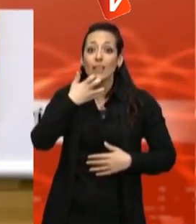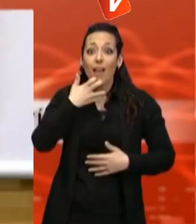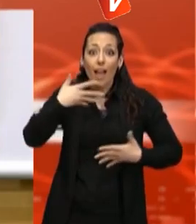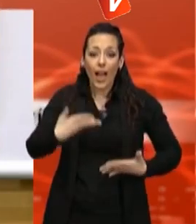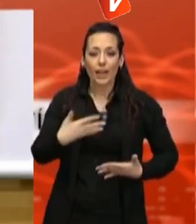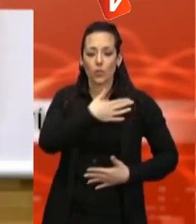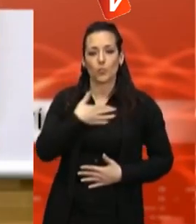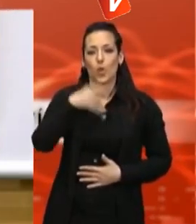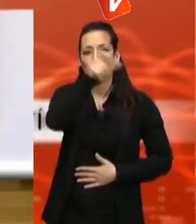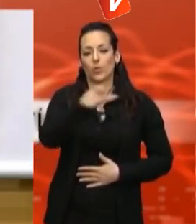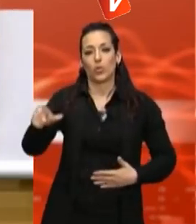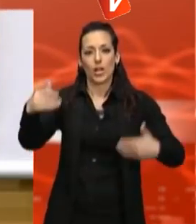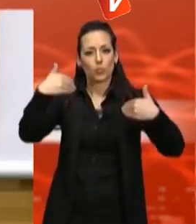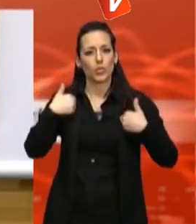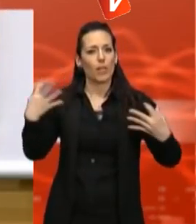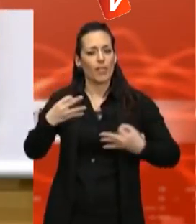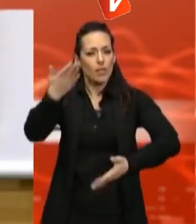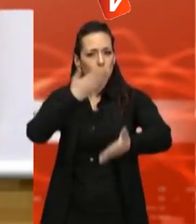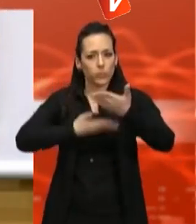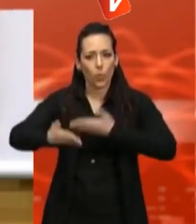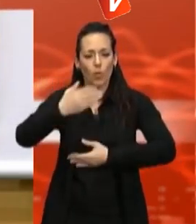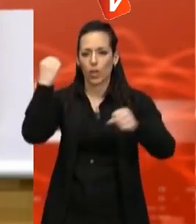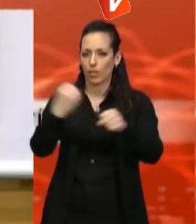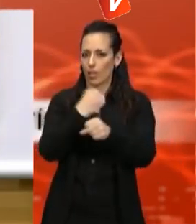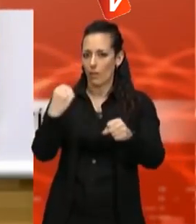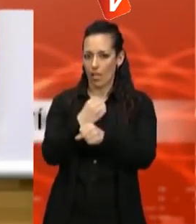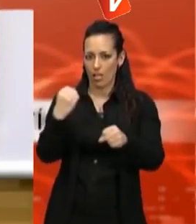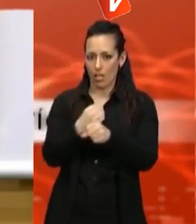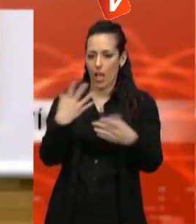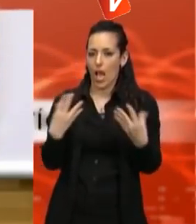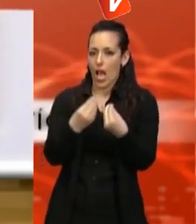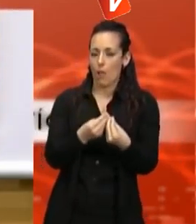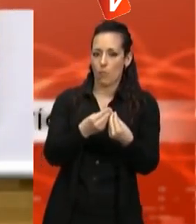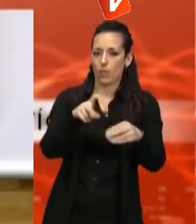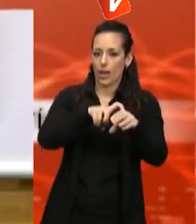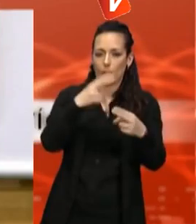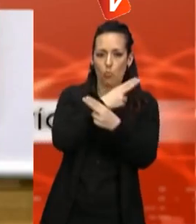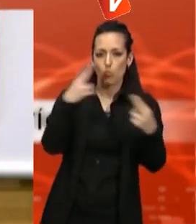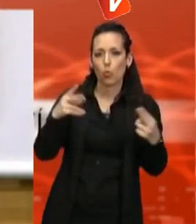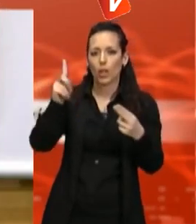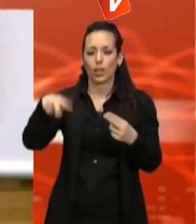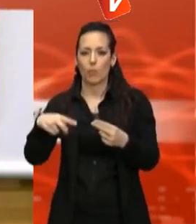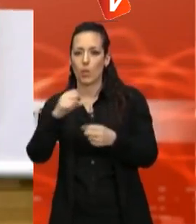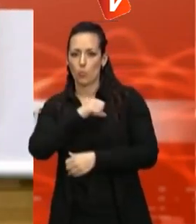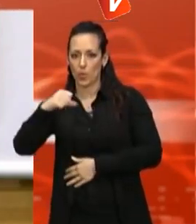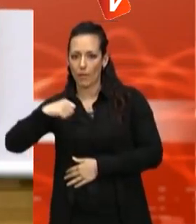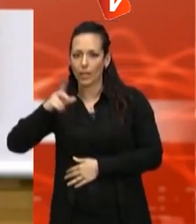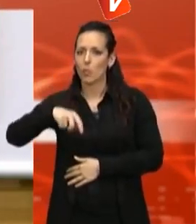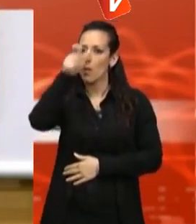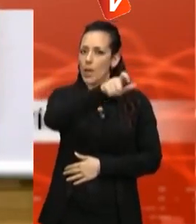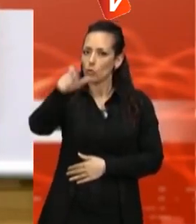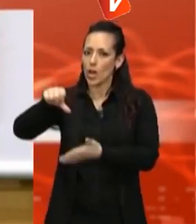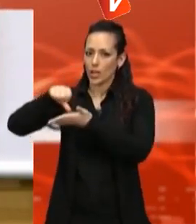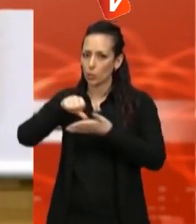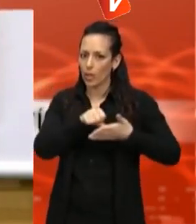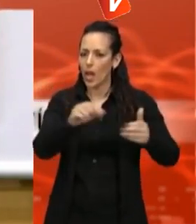doncs sense cooperar hem de treballar plegats des del sector públic, des del sector privat, des dels ciutadans, des de les entitats, des